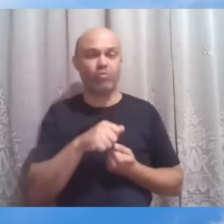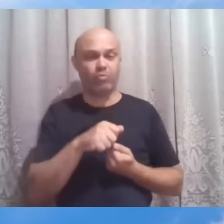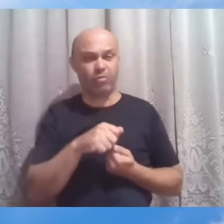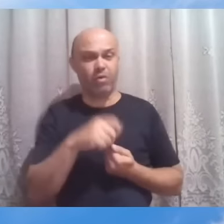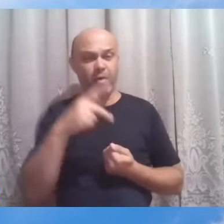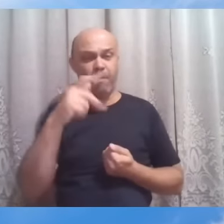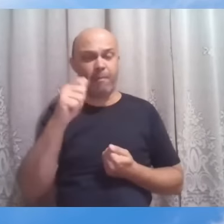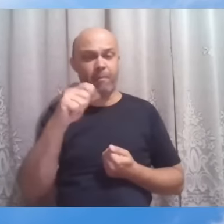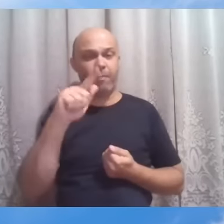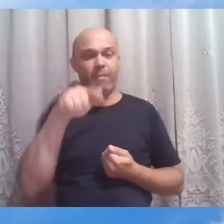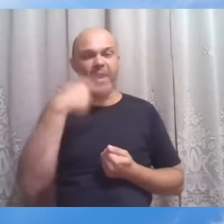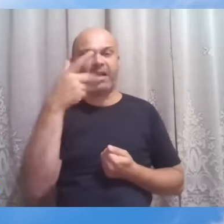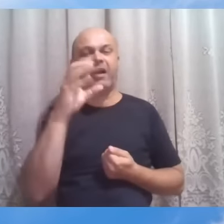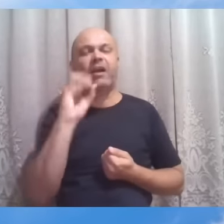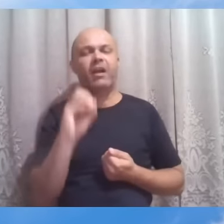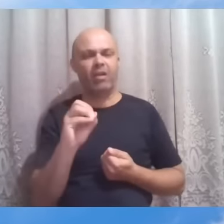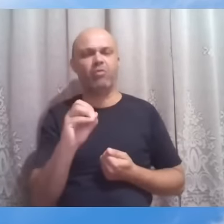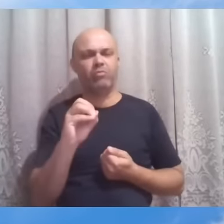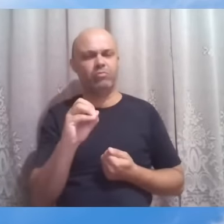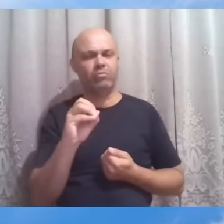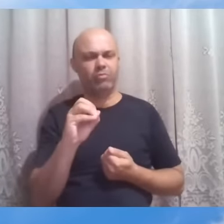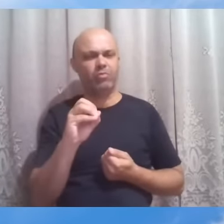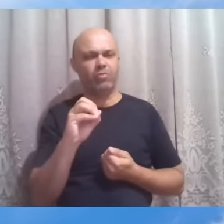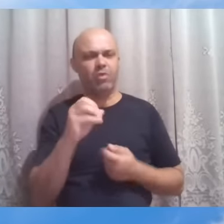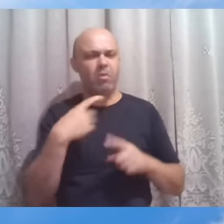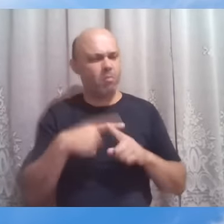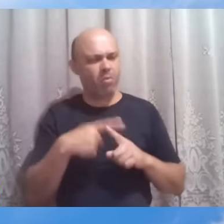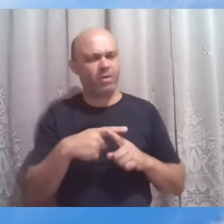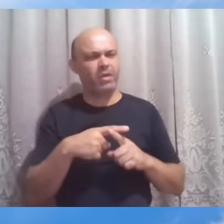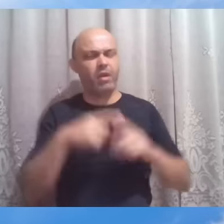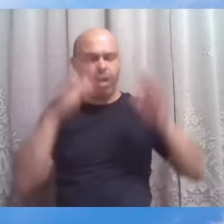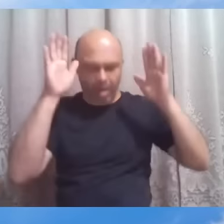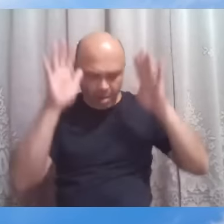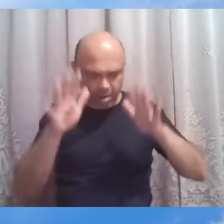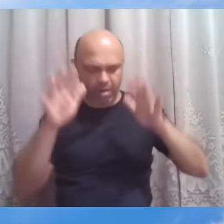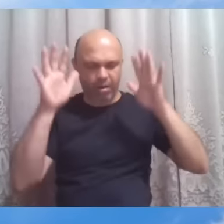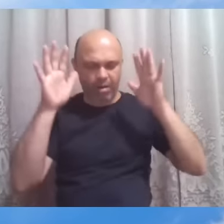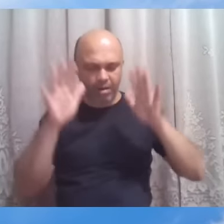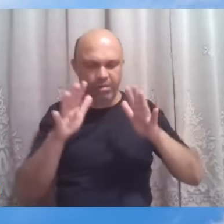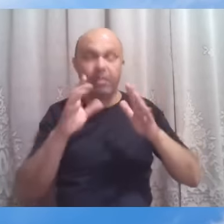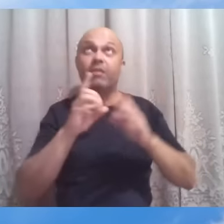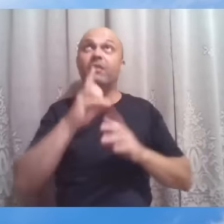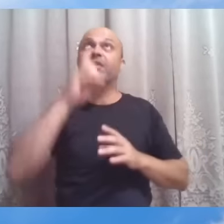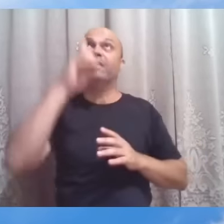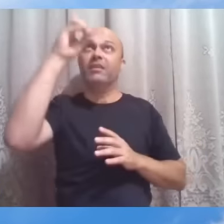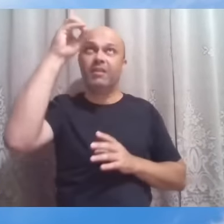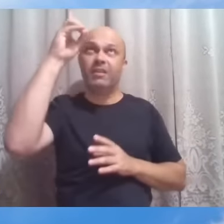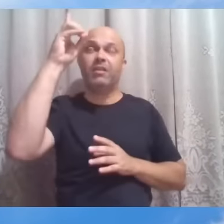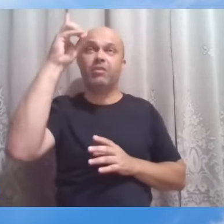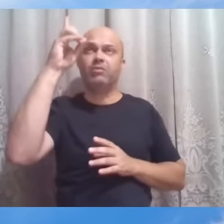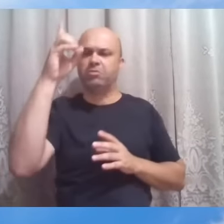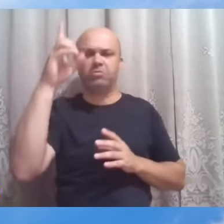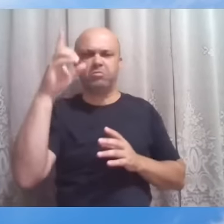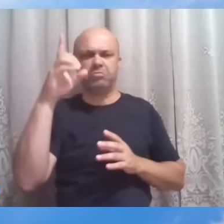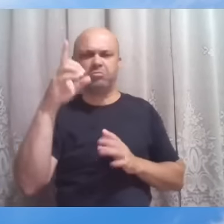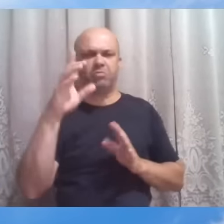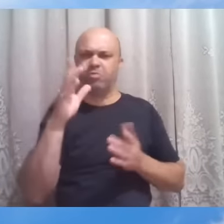Porque o culto aos deuses ainda não está morto de todo o mundo. É que os deuses hoje atendem para outros nomes.